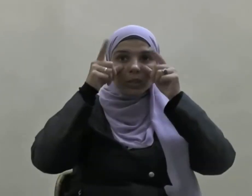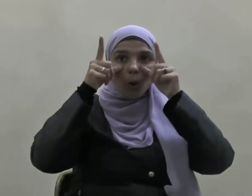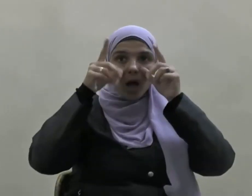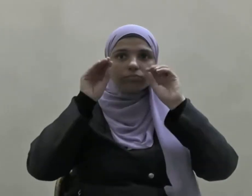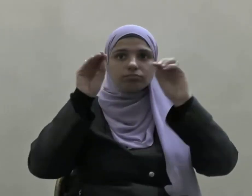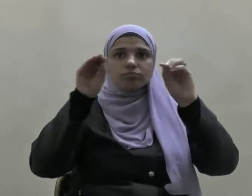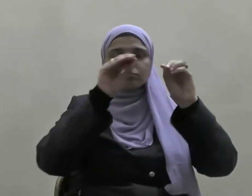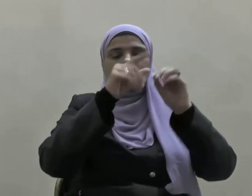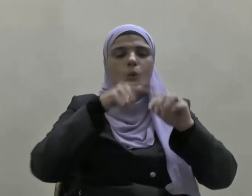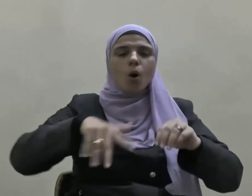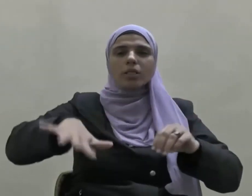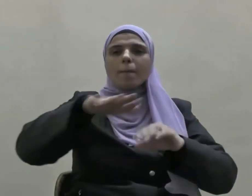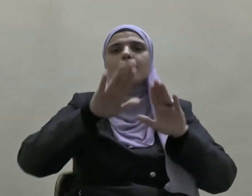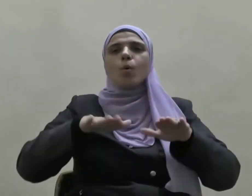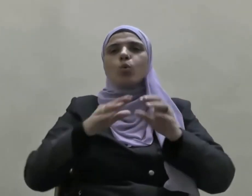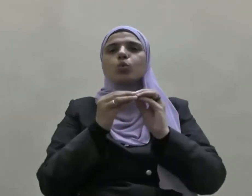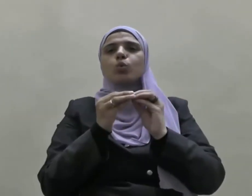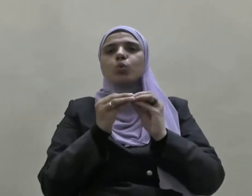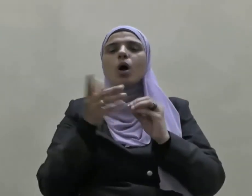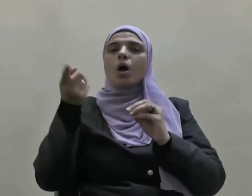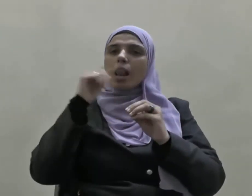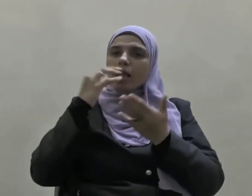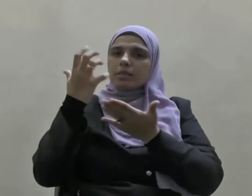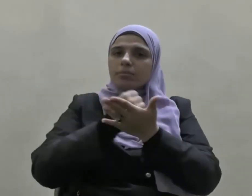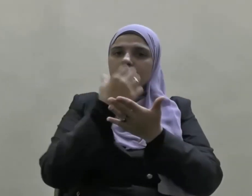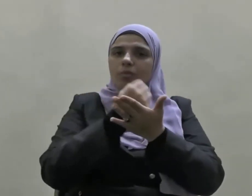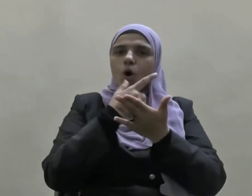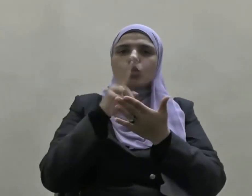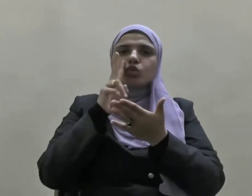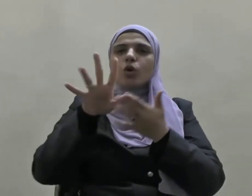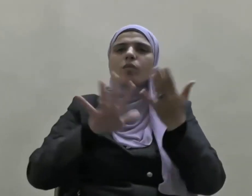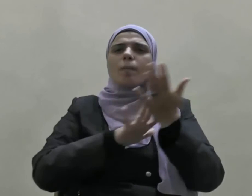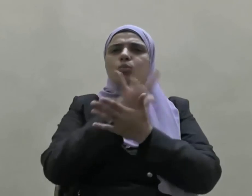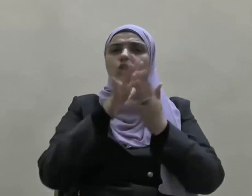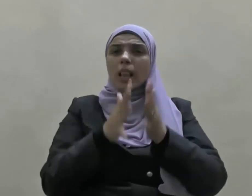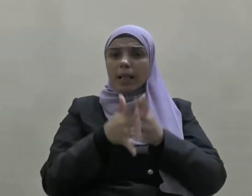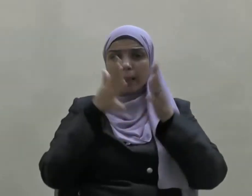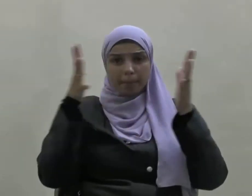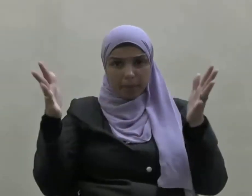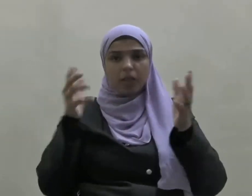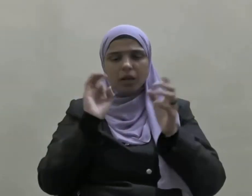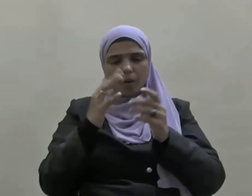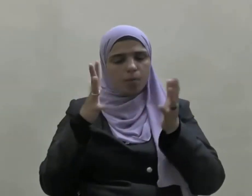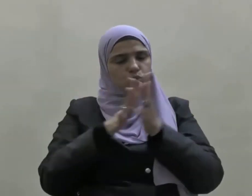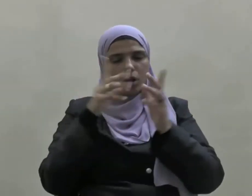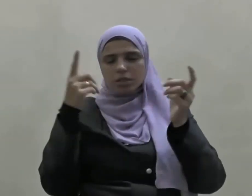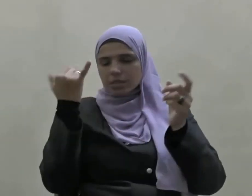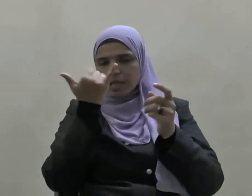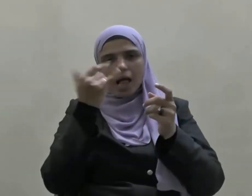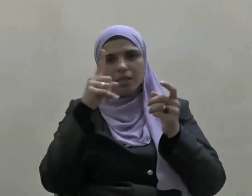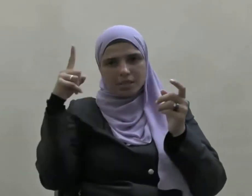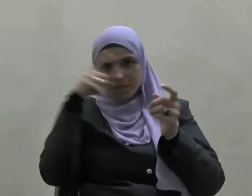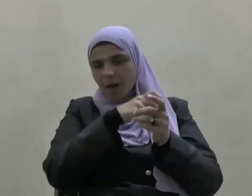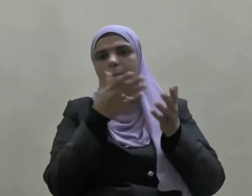بالوعي بالواقع والإلمام بحجم التحديات التي تواجهنا